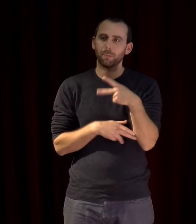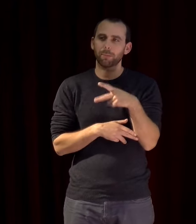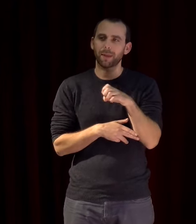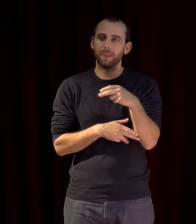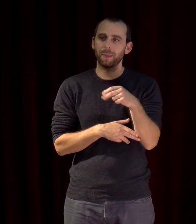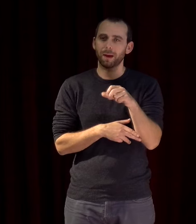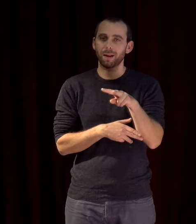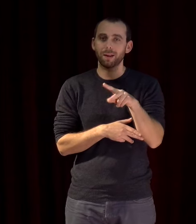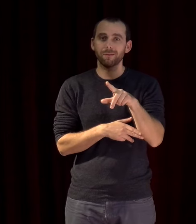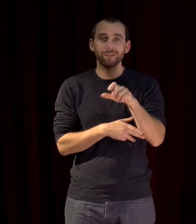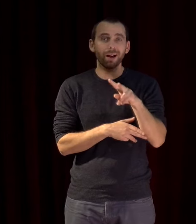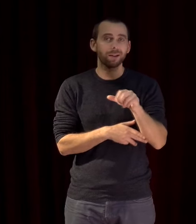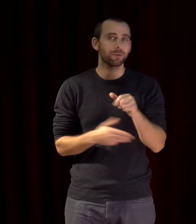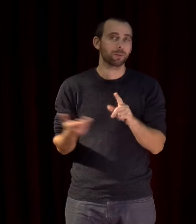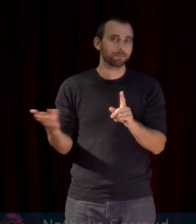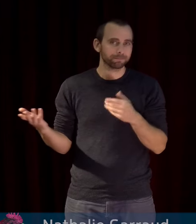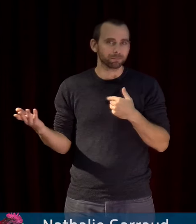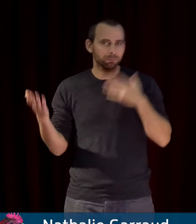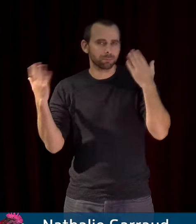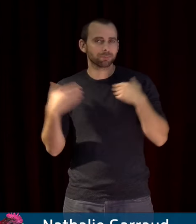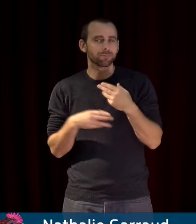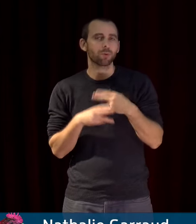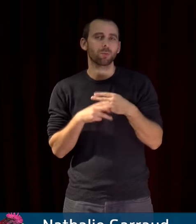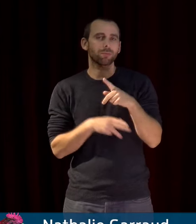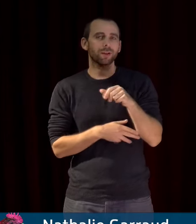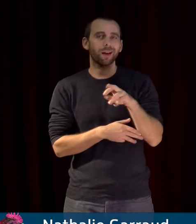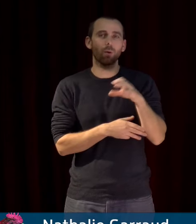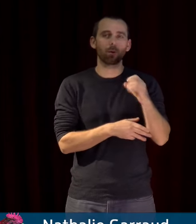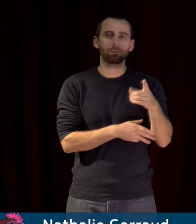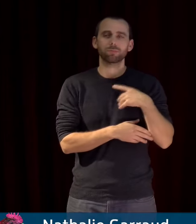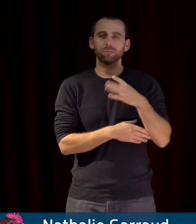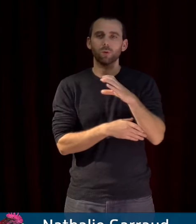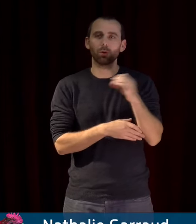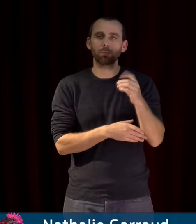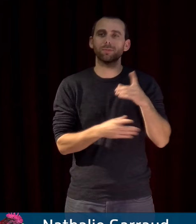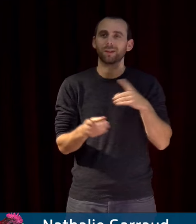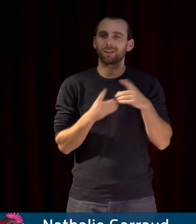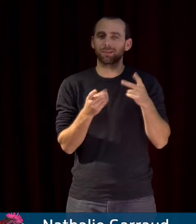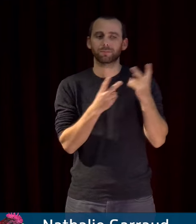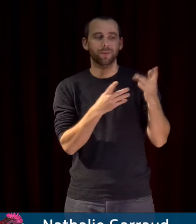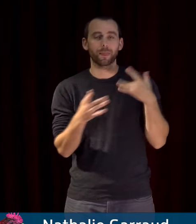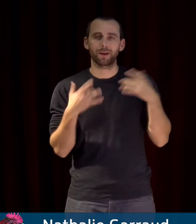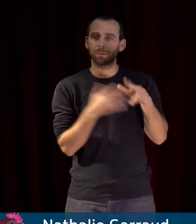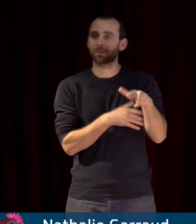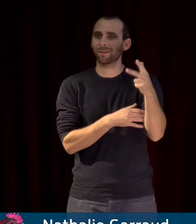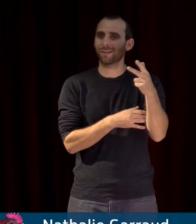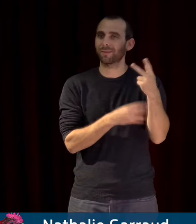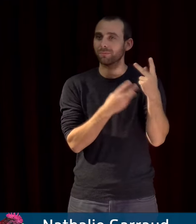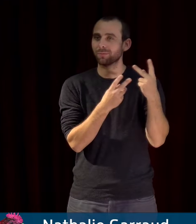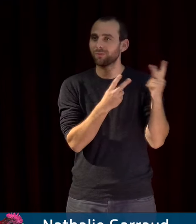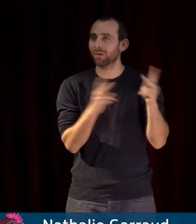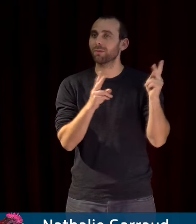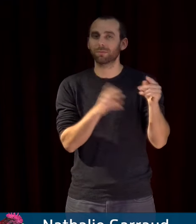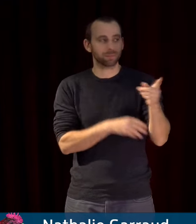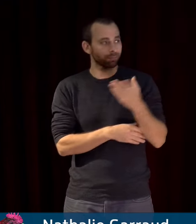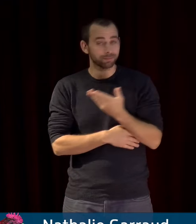Je suis Nathalie Garraud, co-directrice du Théâtre des Treize-Vents, Centre Dramatique National de Montpellier. Régis étant